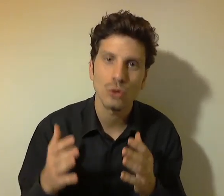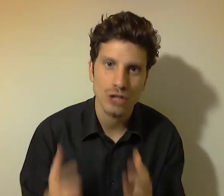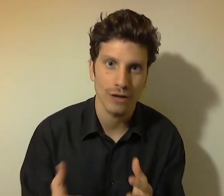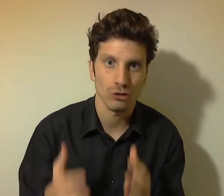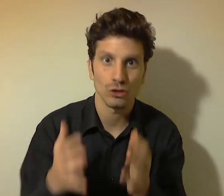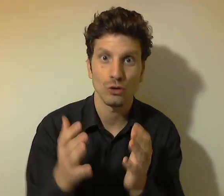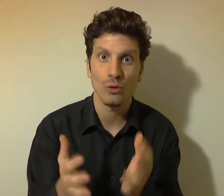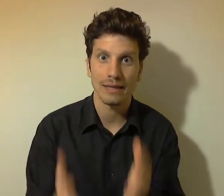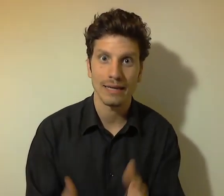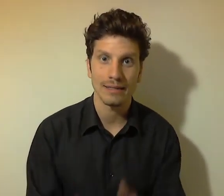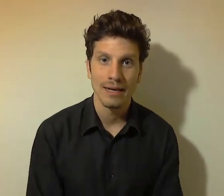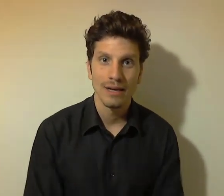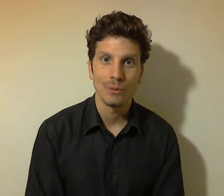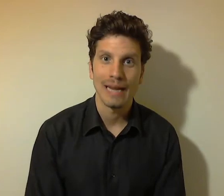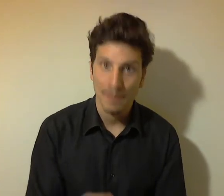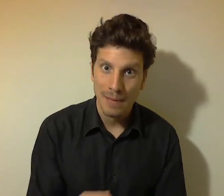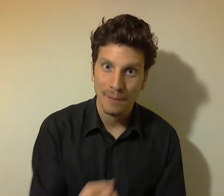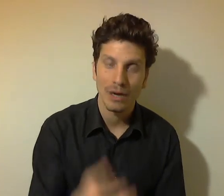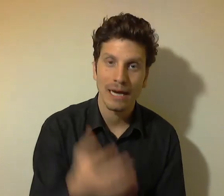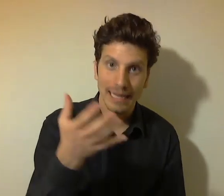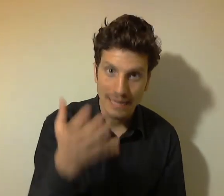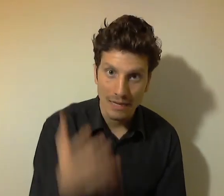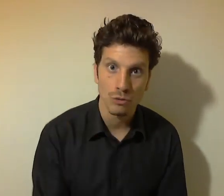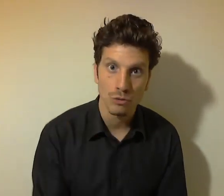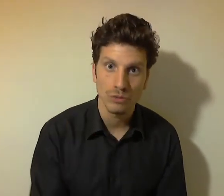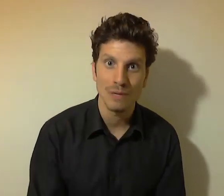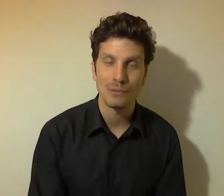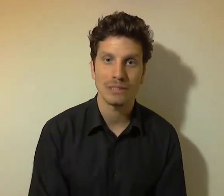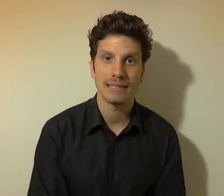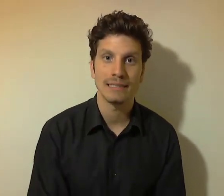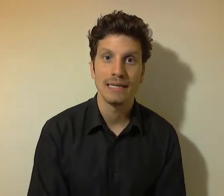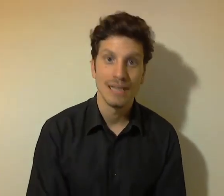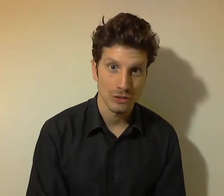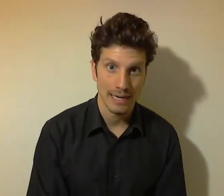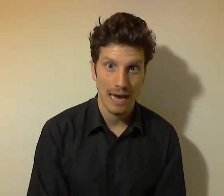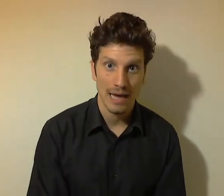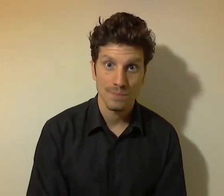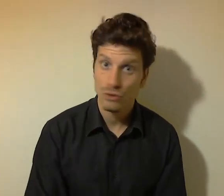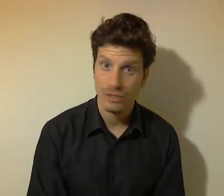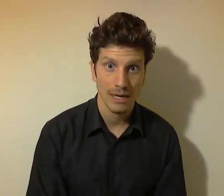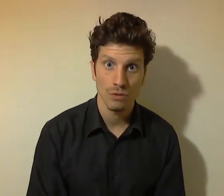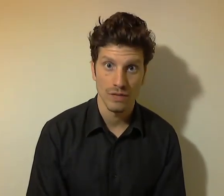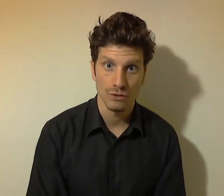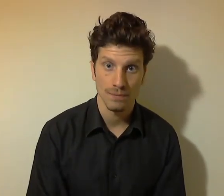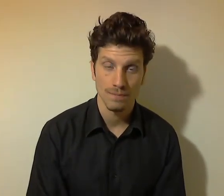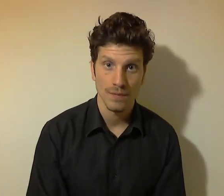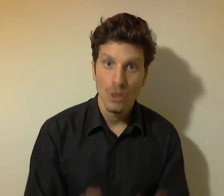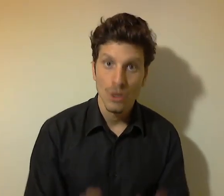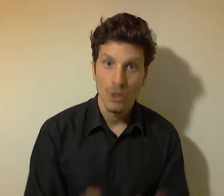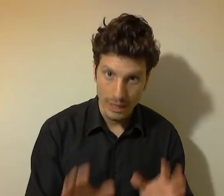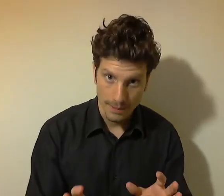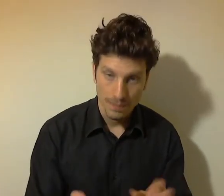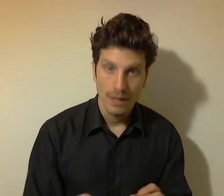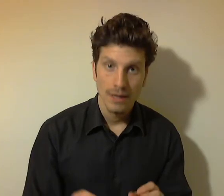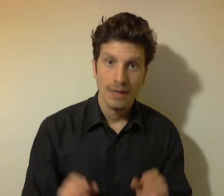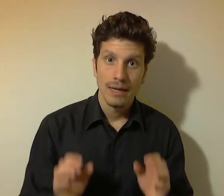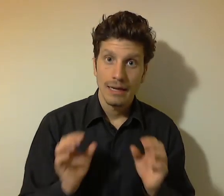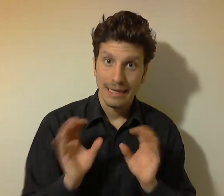certo e sono qui a darti, come dire, la mia parola che dei frutti importanti li ho otterrai, sono straconvinto. Quindi, la